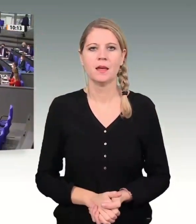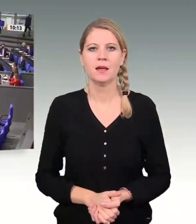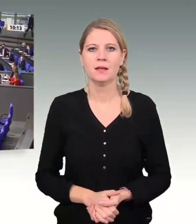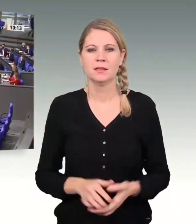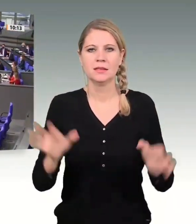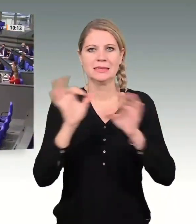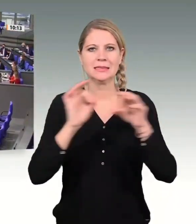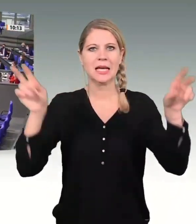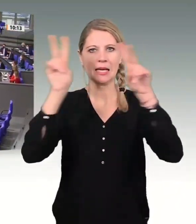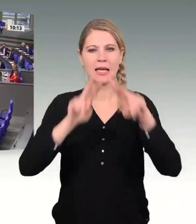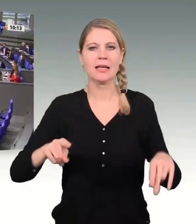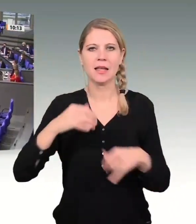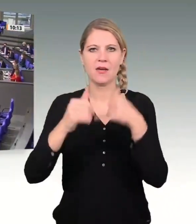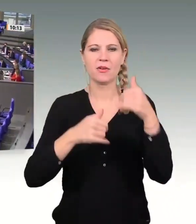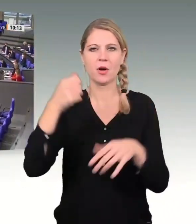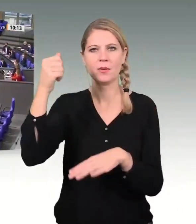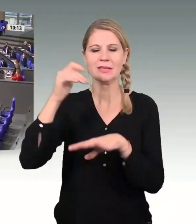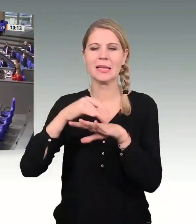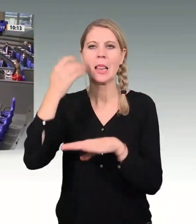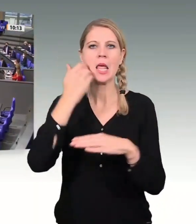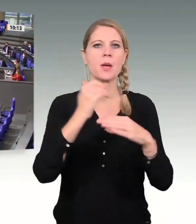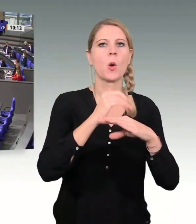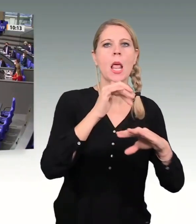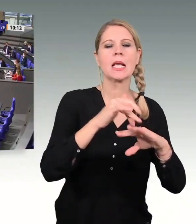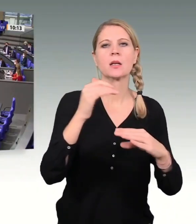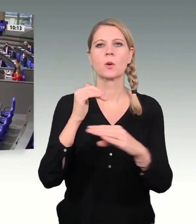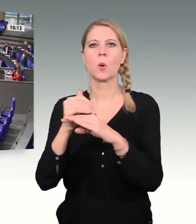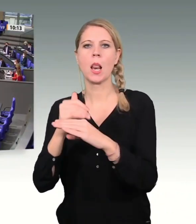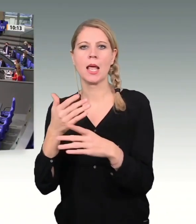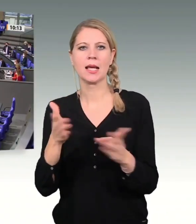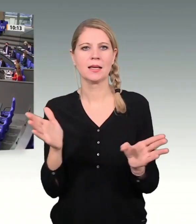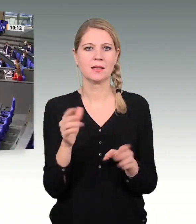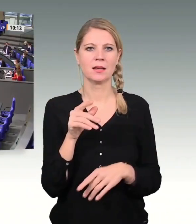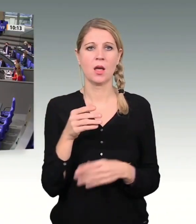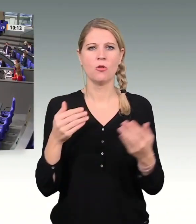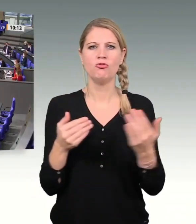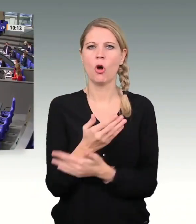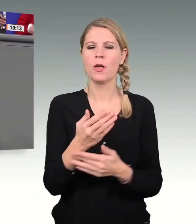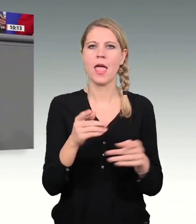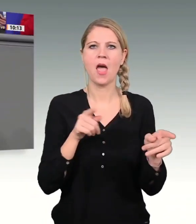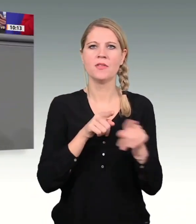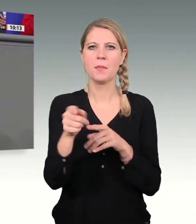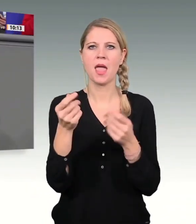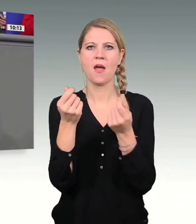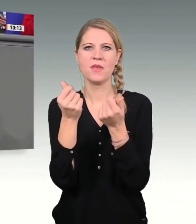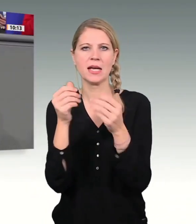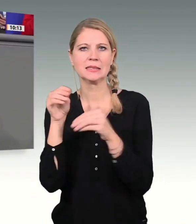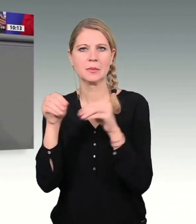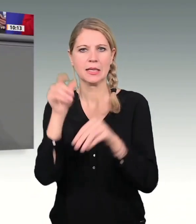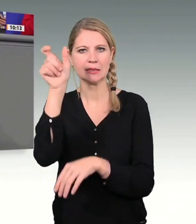Sehr geehrte Frau Präsidentin, liebe Kolleginnen und Kollegen! Der neue FDP-Finanzminister, heute